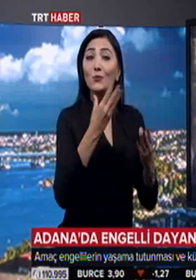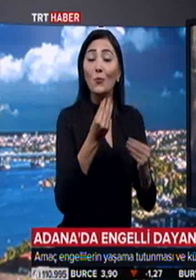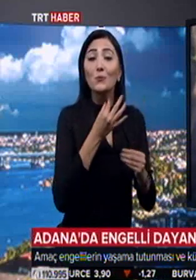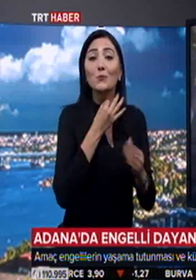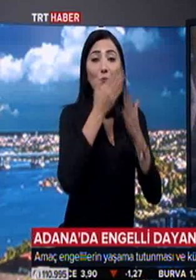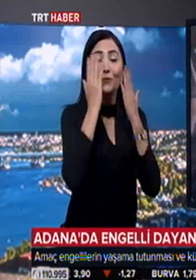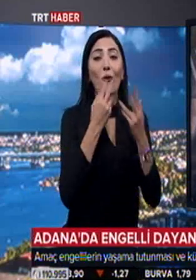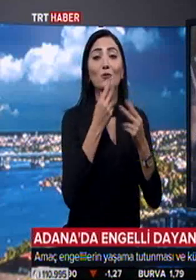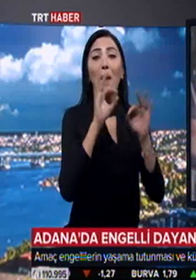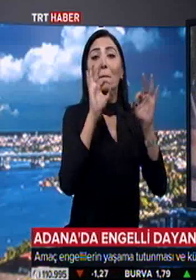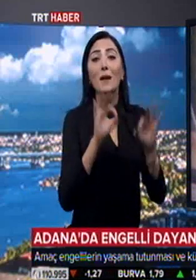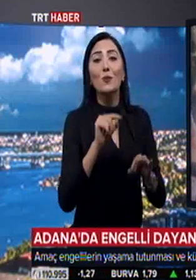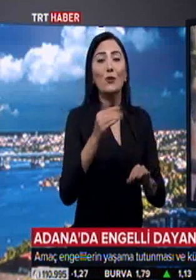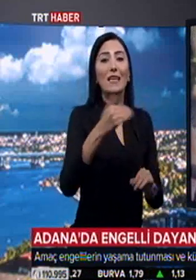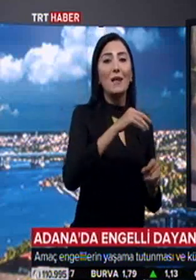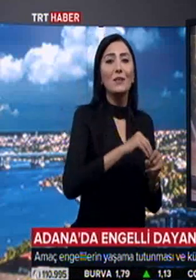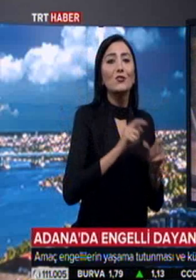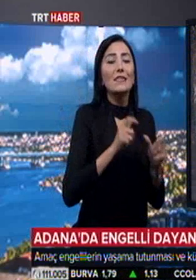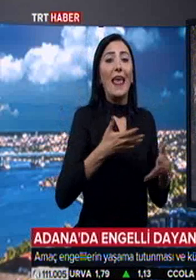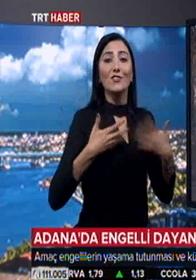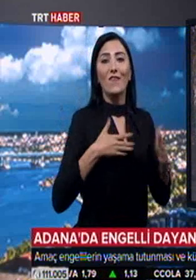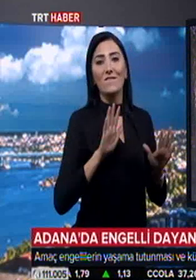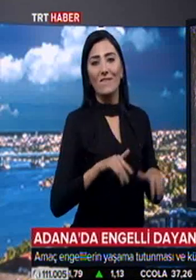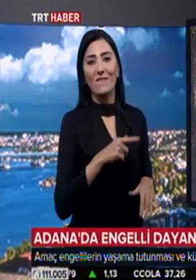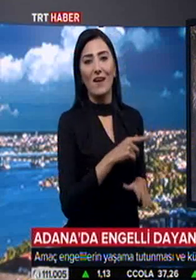konuşmaya başladı. Buraya gelmek için yerinde duramıyor.